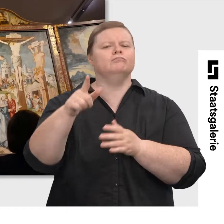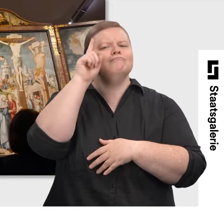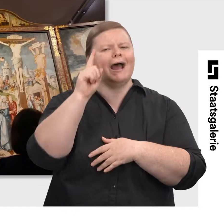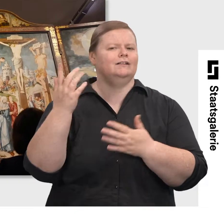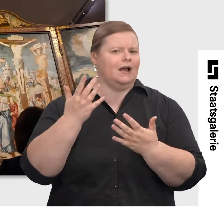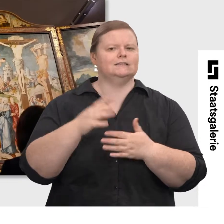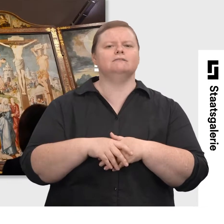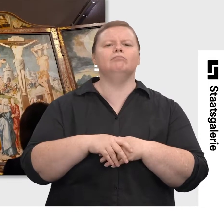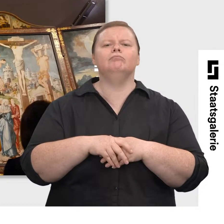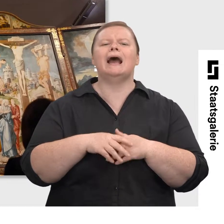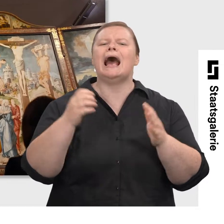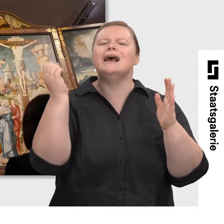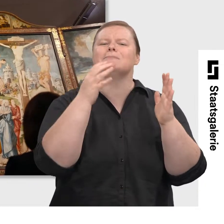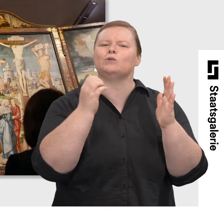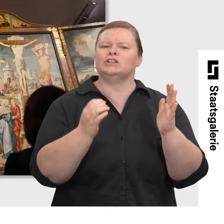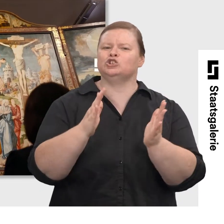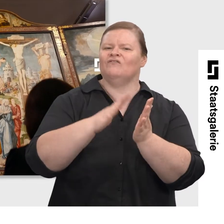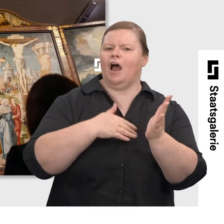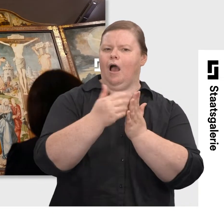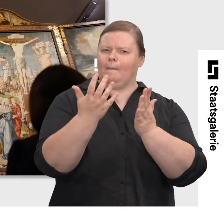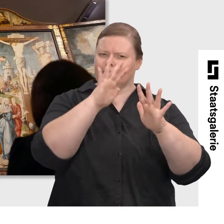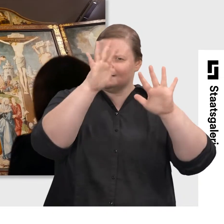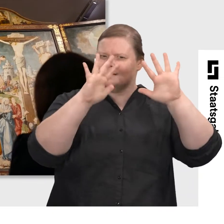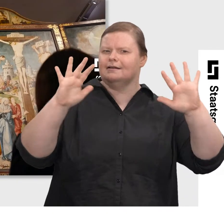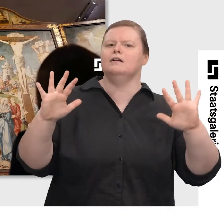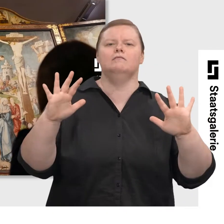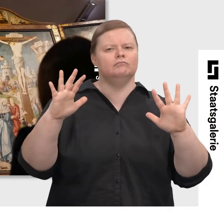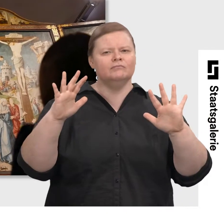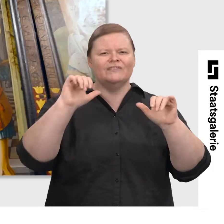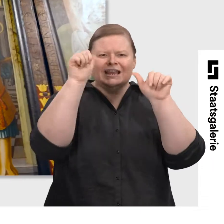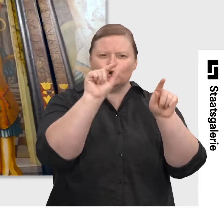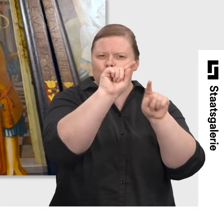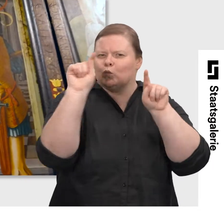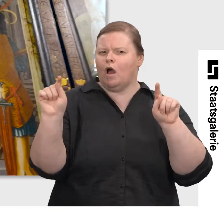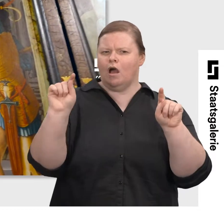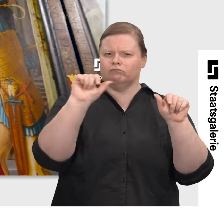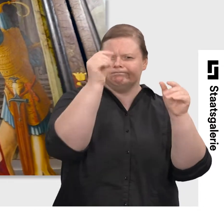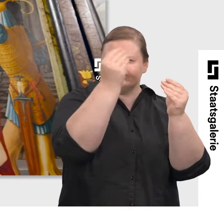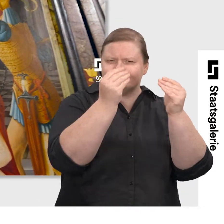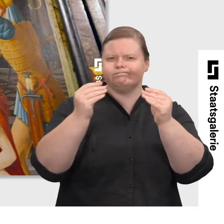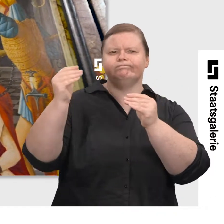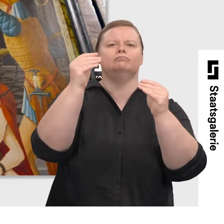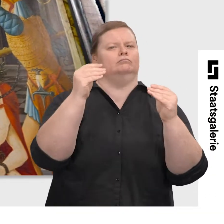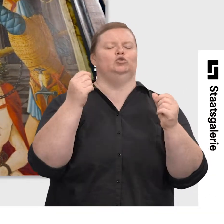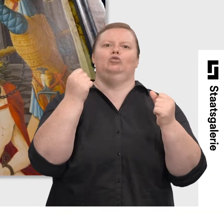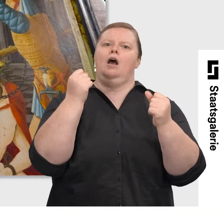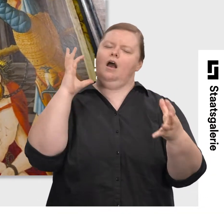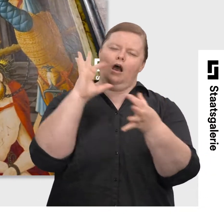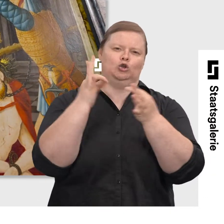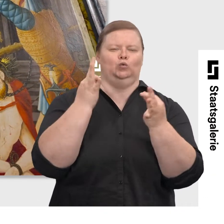Meinung war, dass die expressionistische Farbgebung, die Gestaltung der Figuren sehr viele Anklänge zum Expressionismus in der damaligen